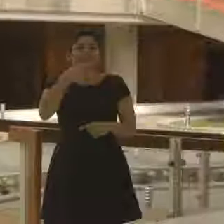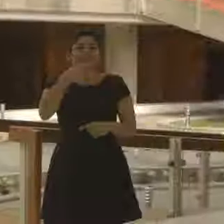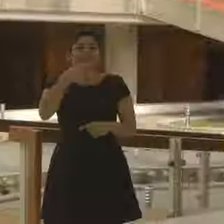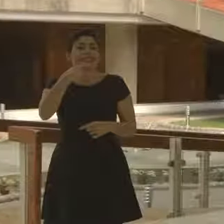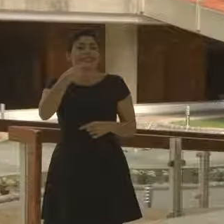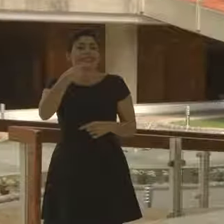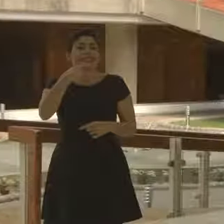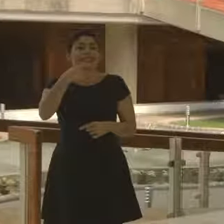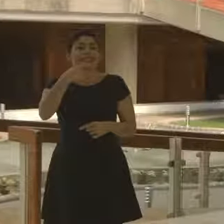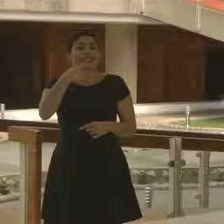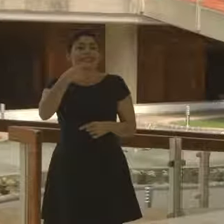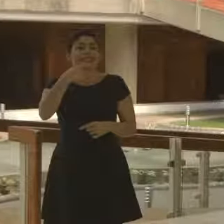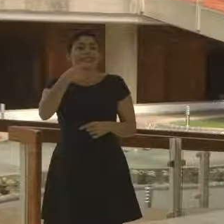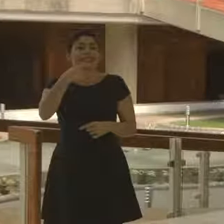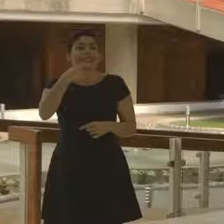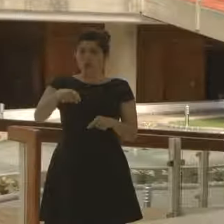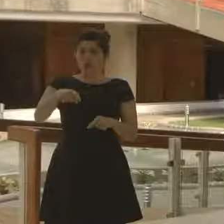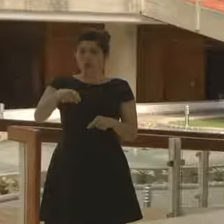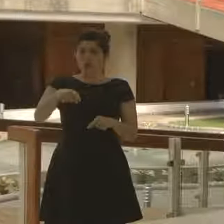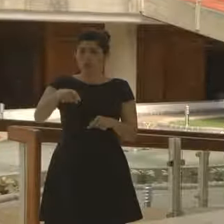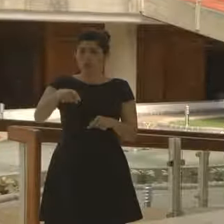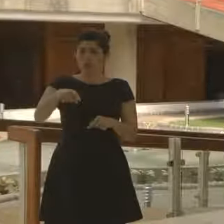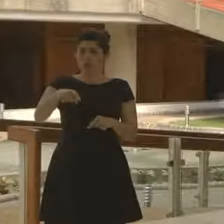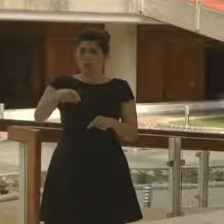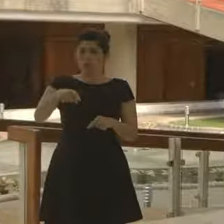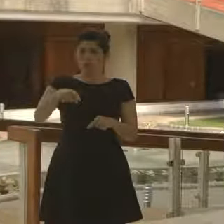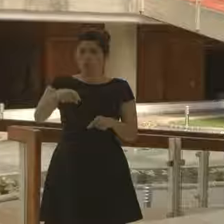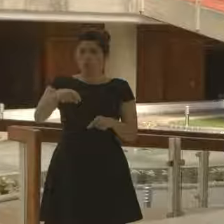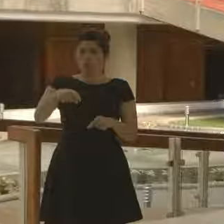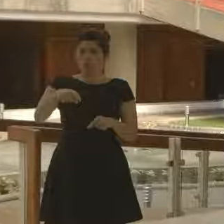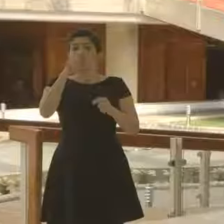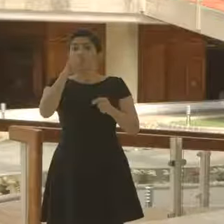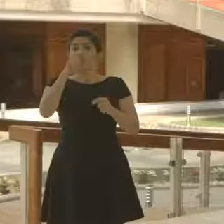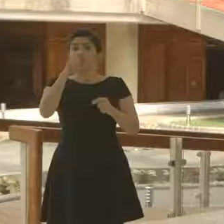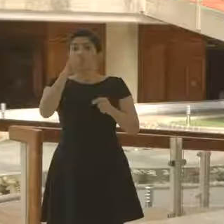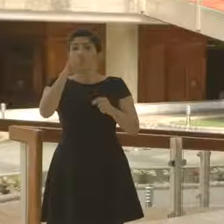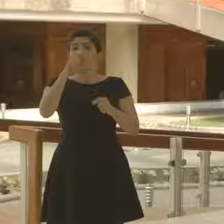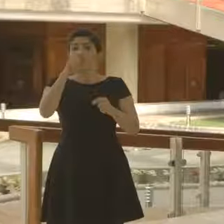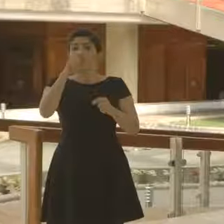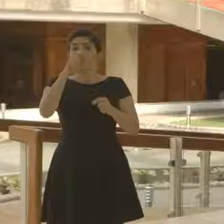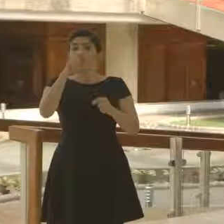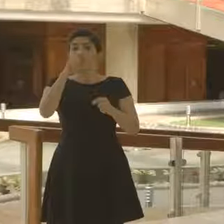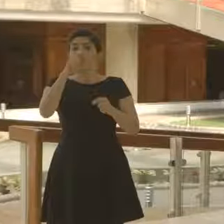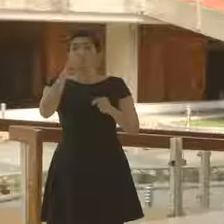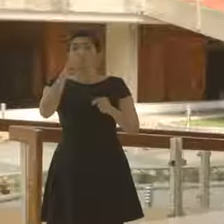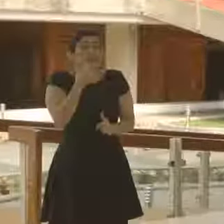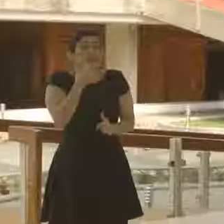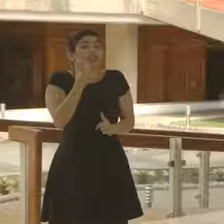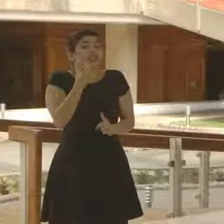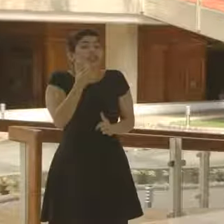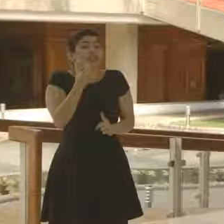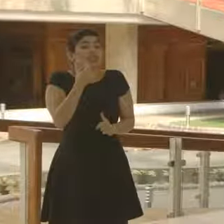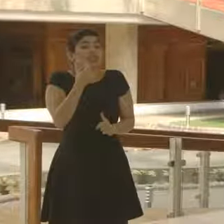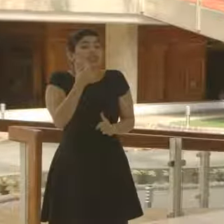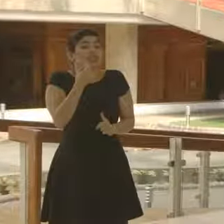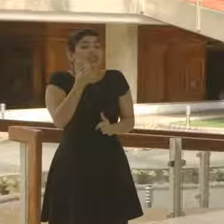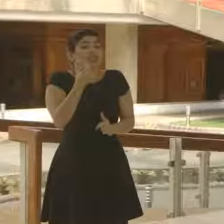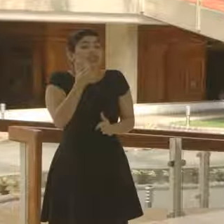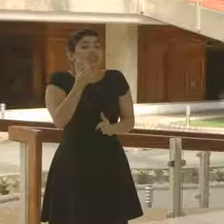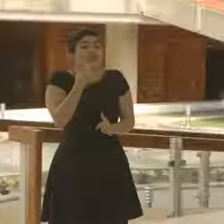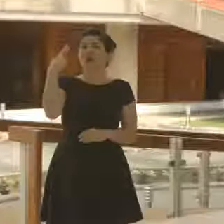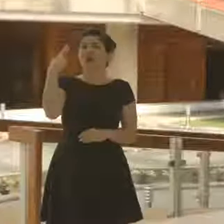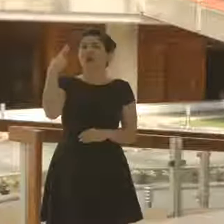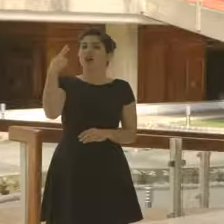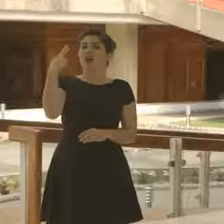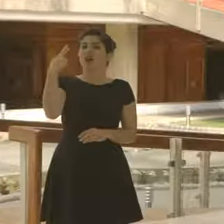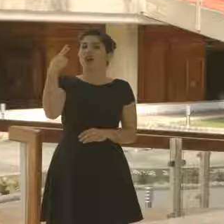prenegociar nuevos contratos de alquiler salvo medidas oficiales por motivo de orden